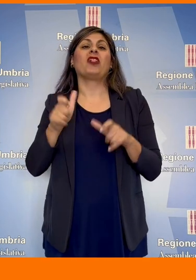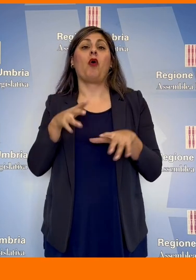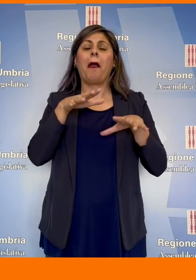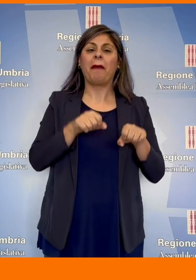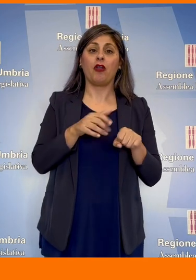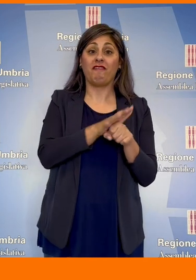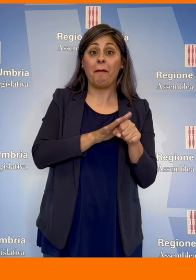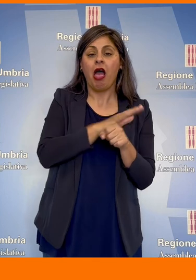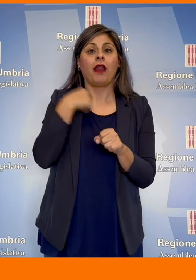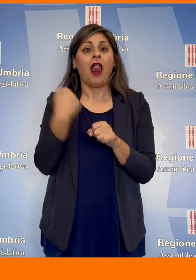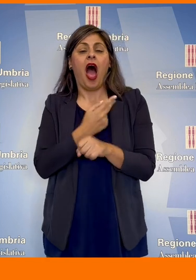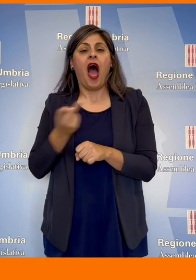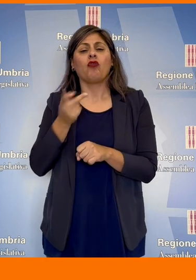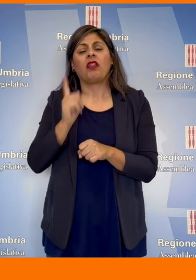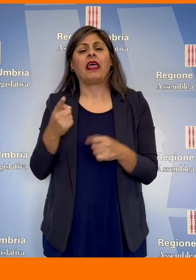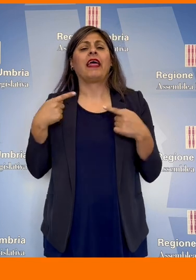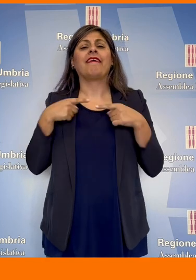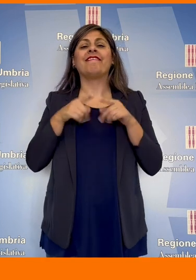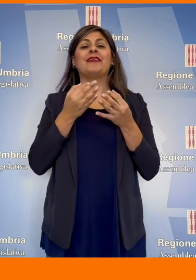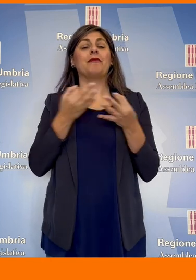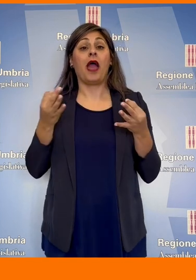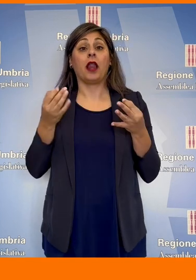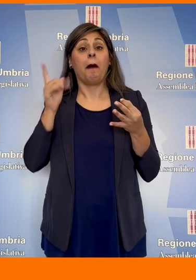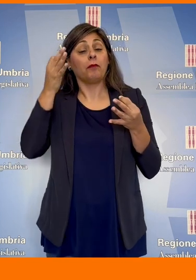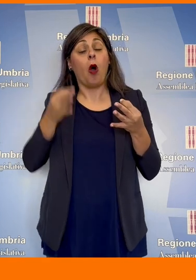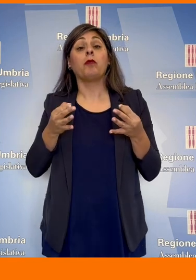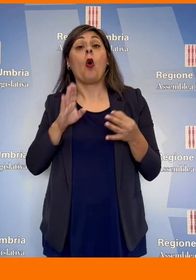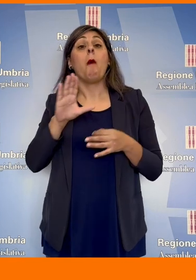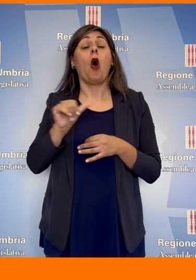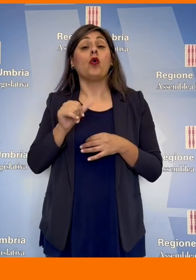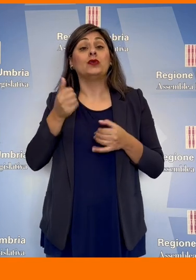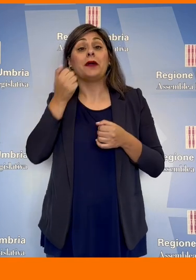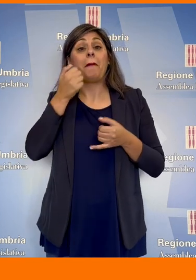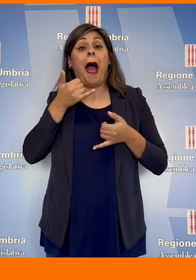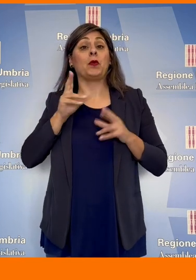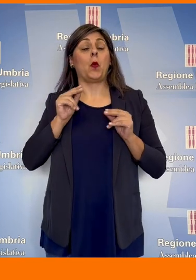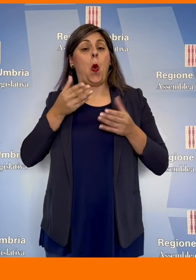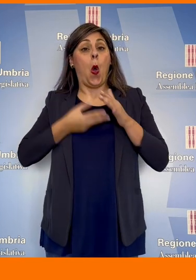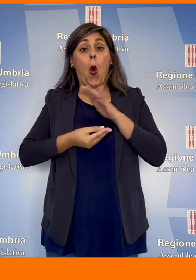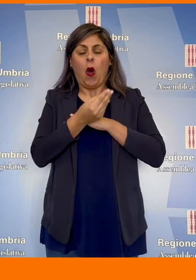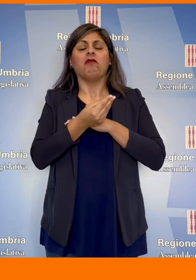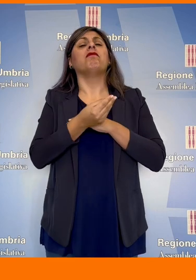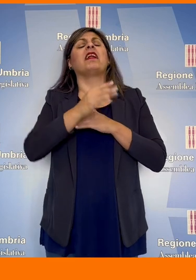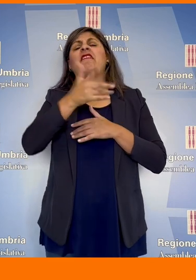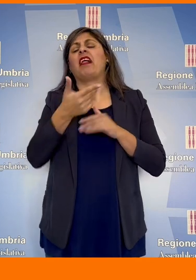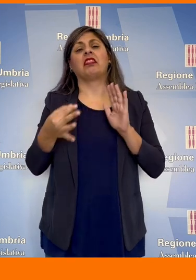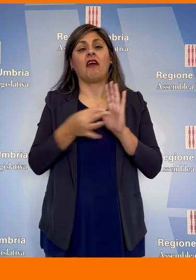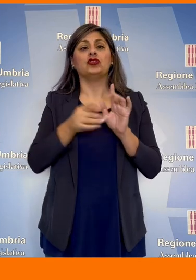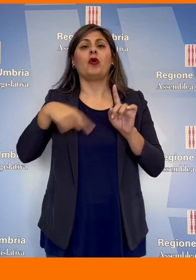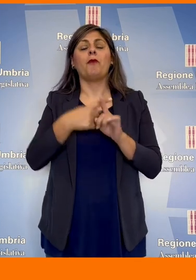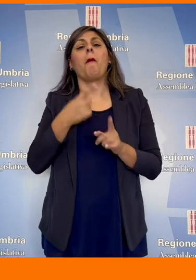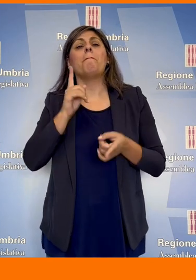familiari con l'attività lavorativa, rendendo strutturale il bonus neomamme e promuovendo politiche di welfare aziendale